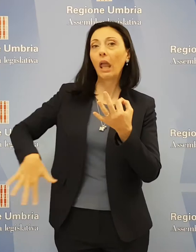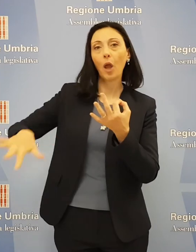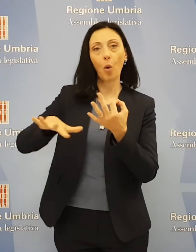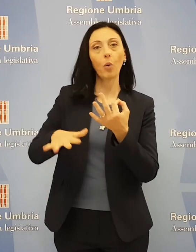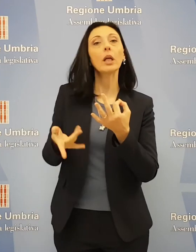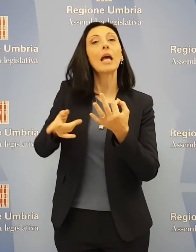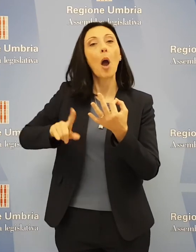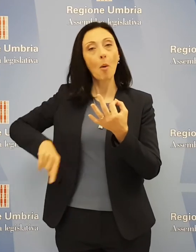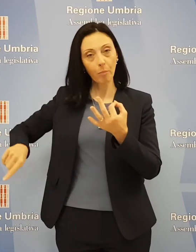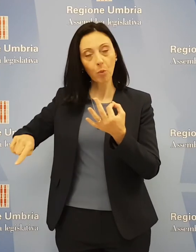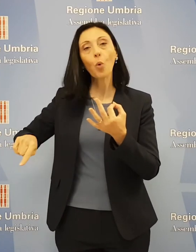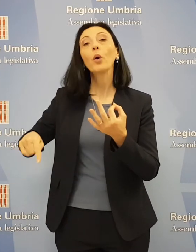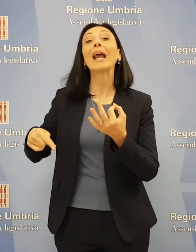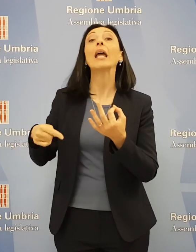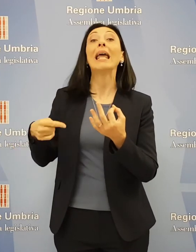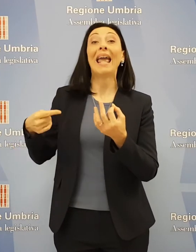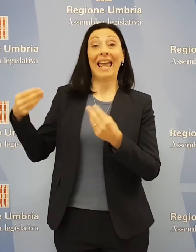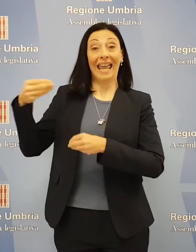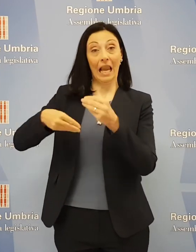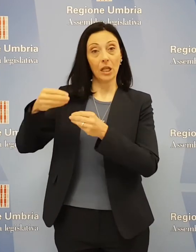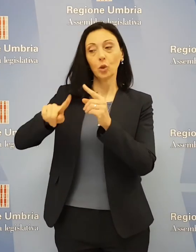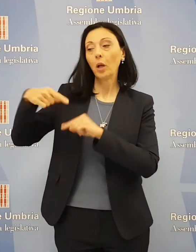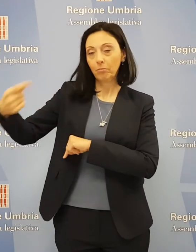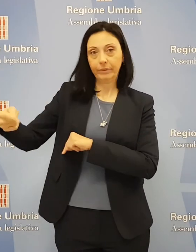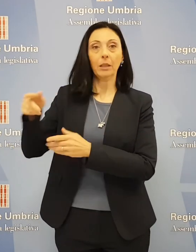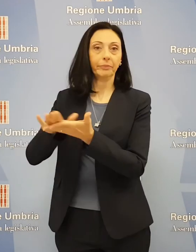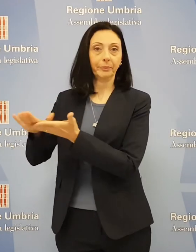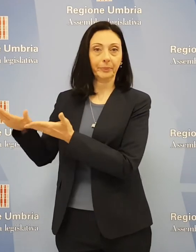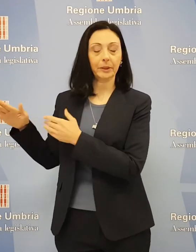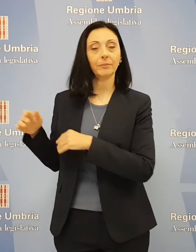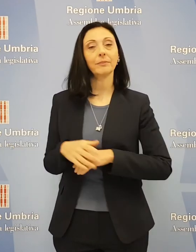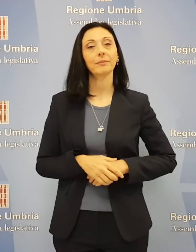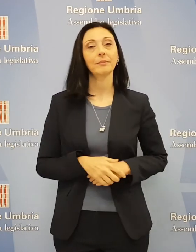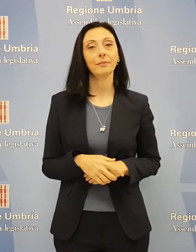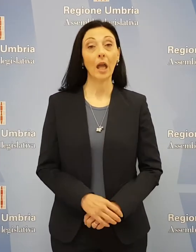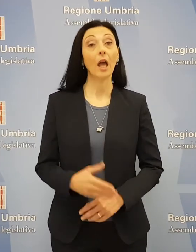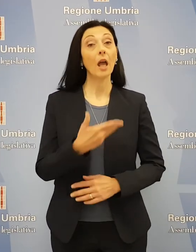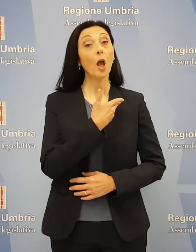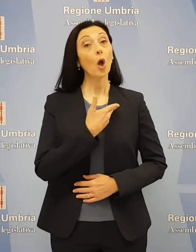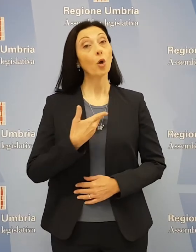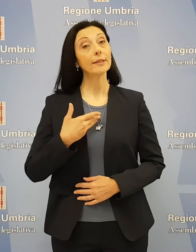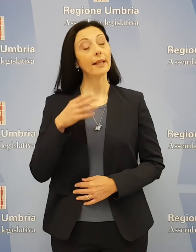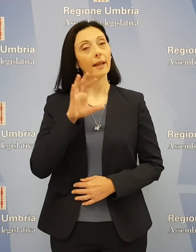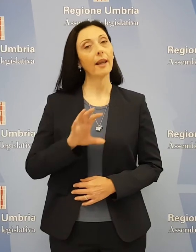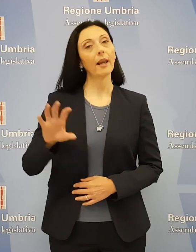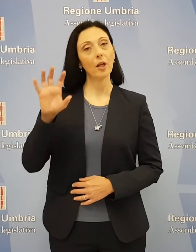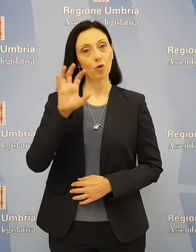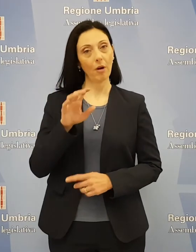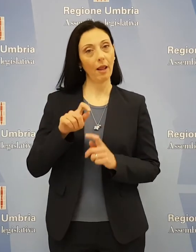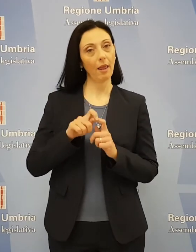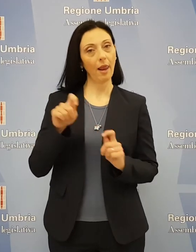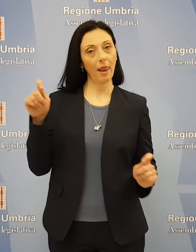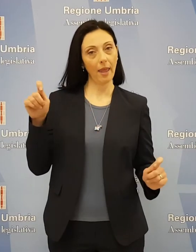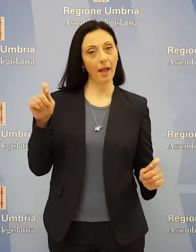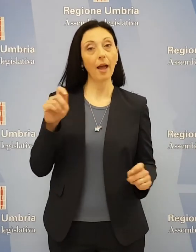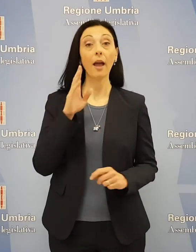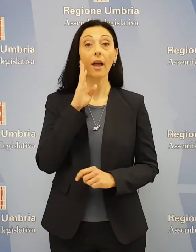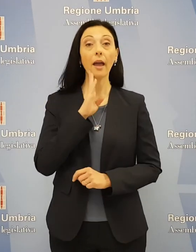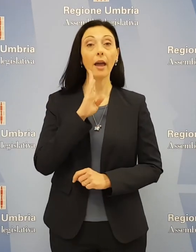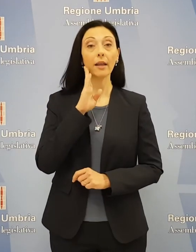possibile, compresa la sanificazione post-elettorale. I consiglieri regionali della Lega, Daniele Carissimi e